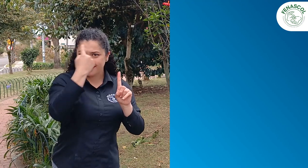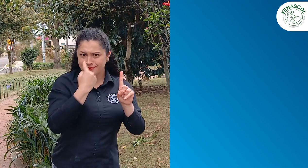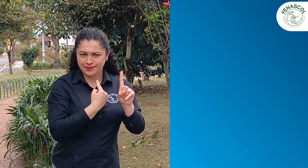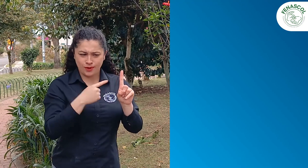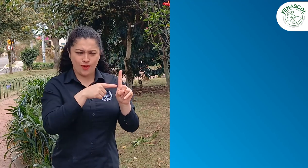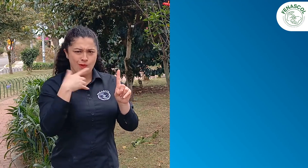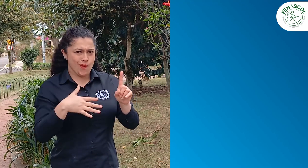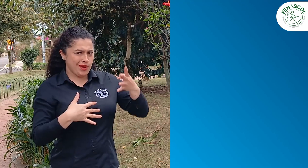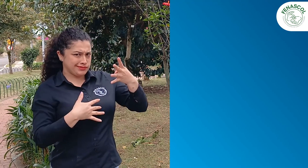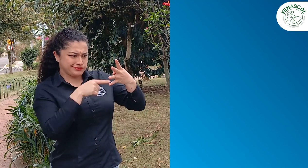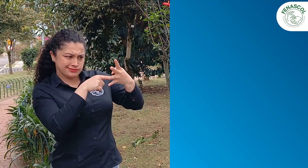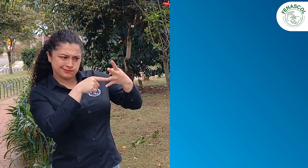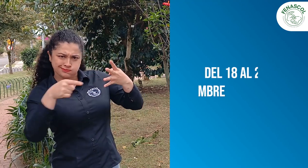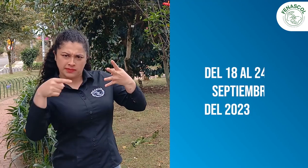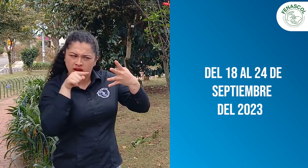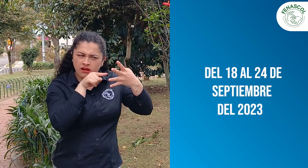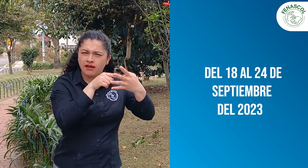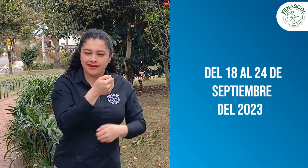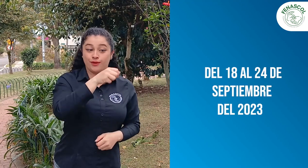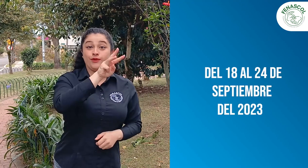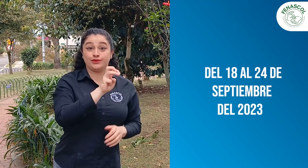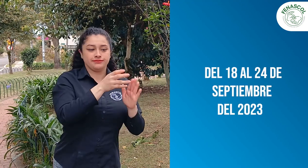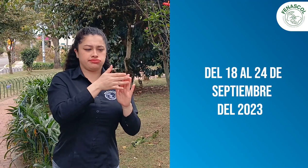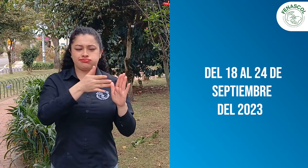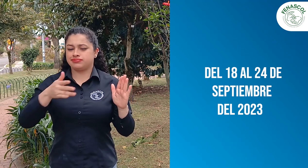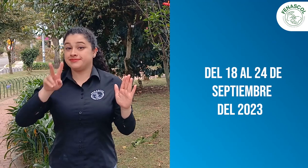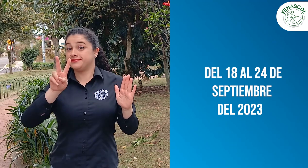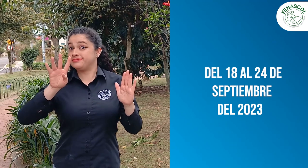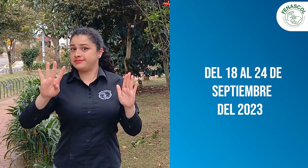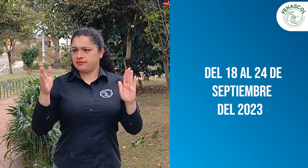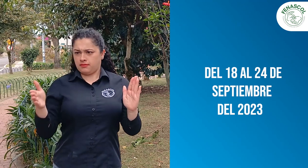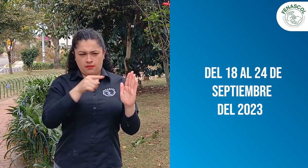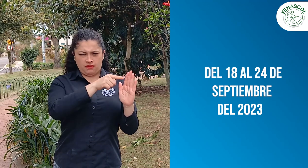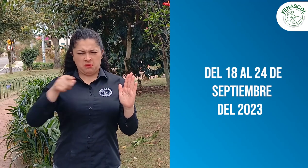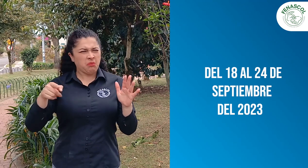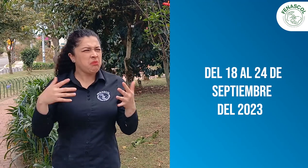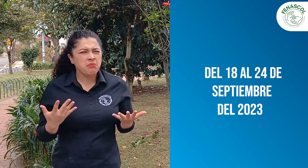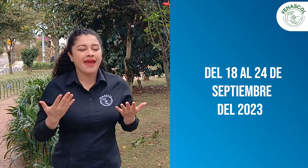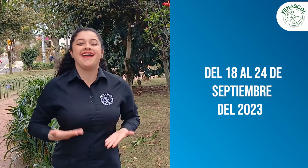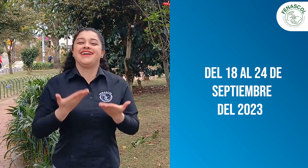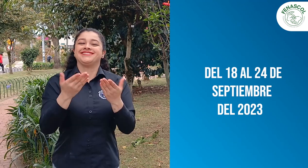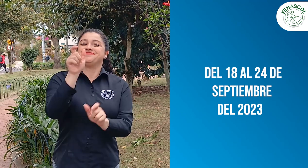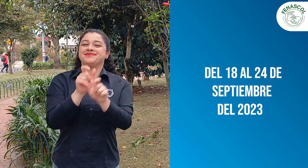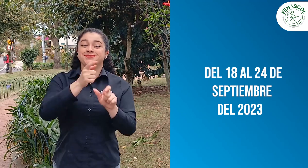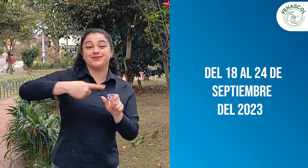Del 18 al 24 de septiembre es la Semana Internacional de las Personas Sordas.